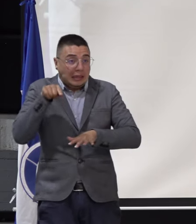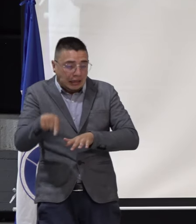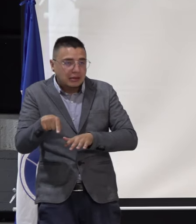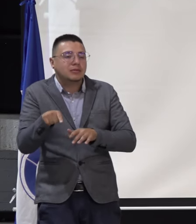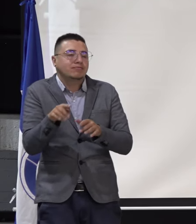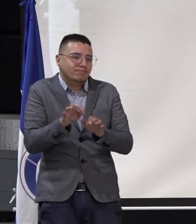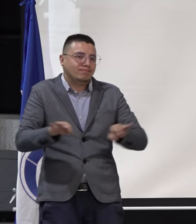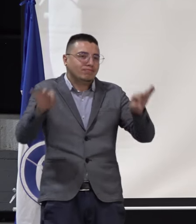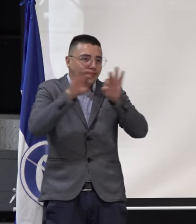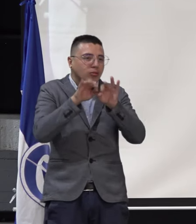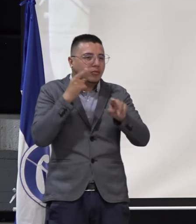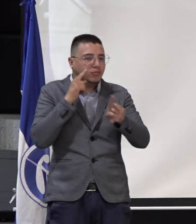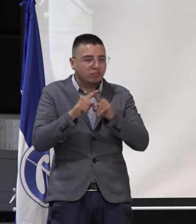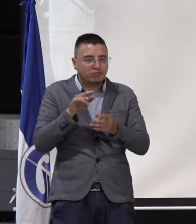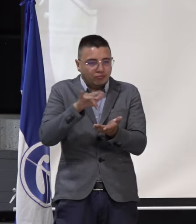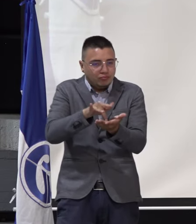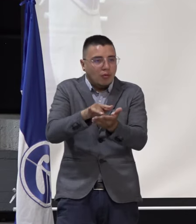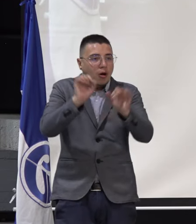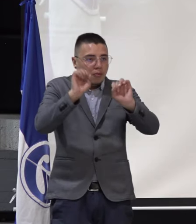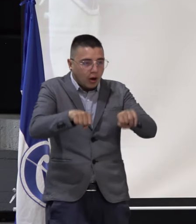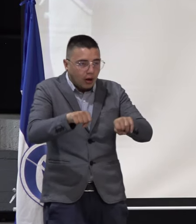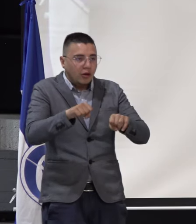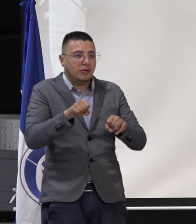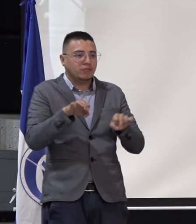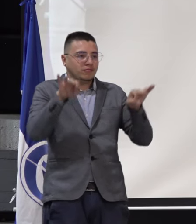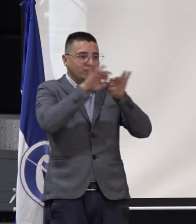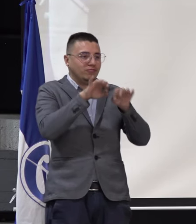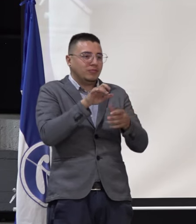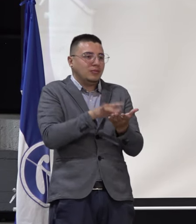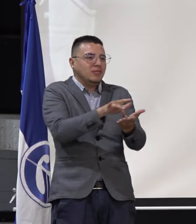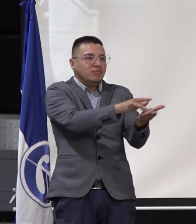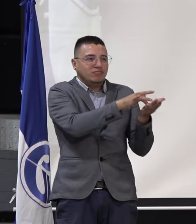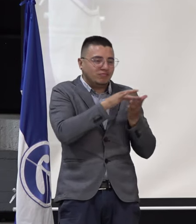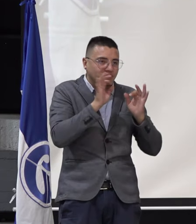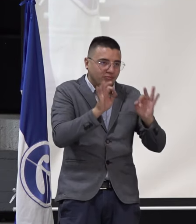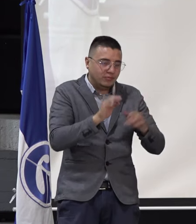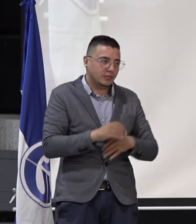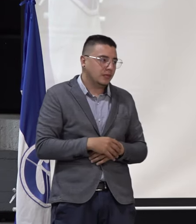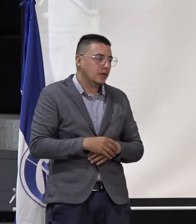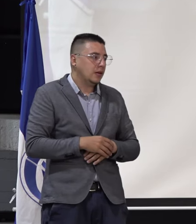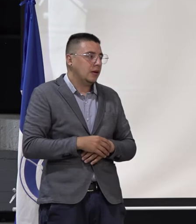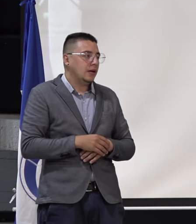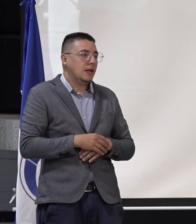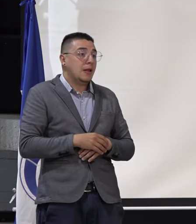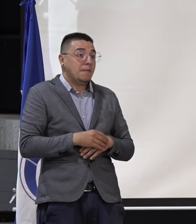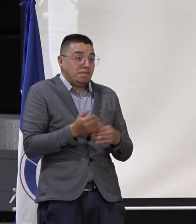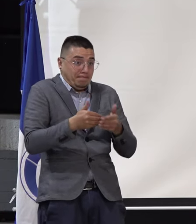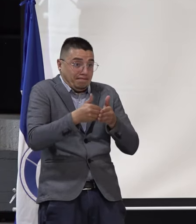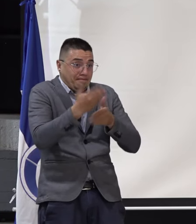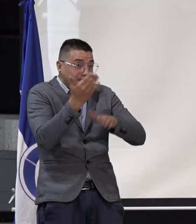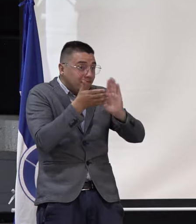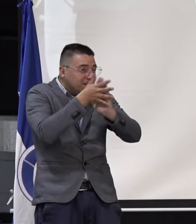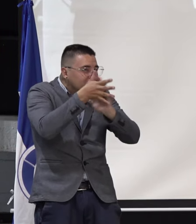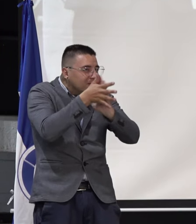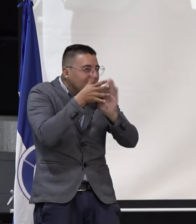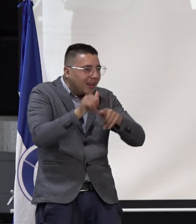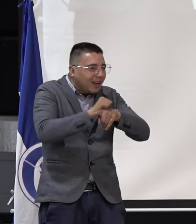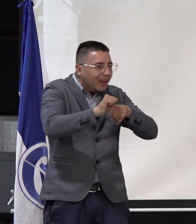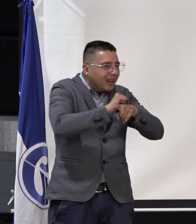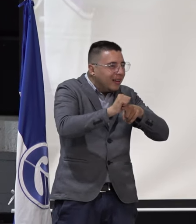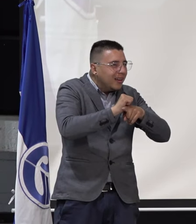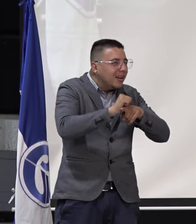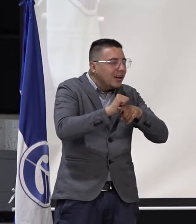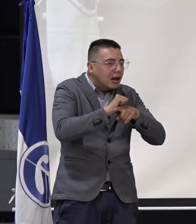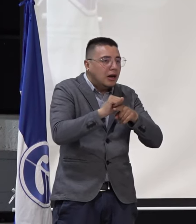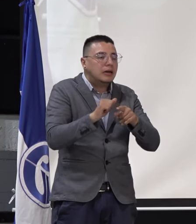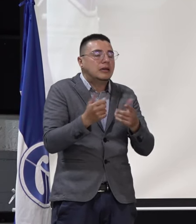tengamos participación oportuna. Bueno, iniciando como con el ejercicio de